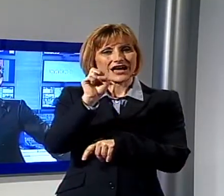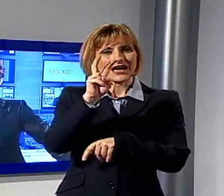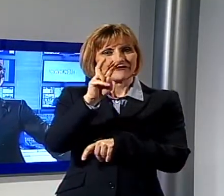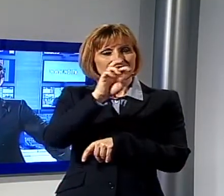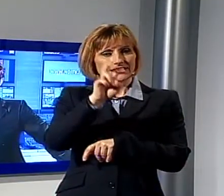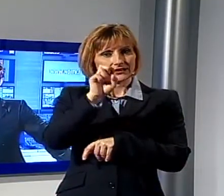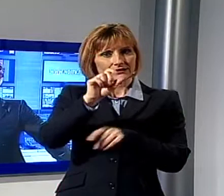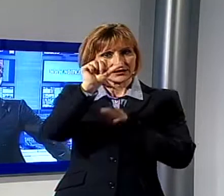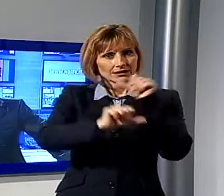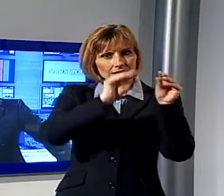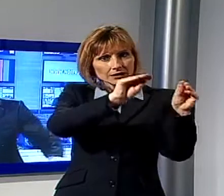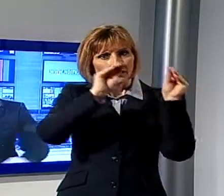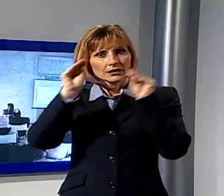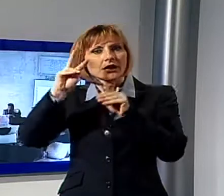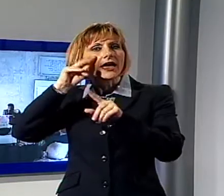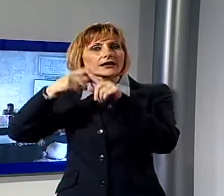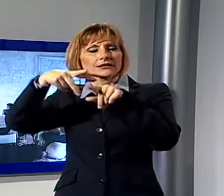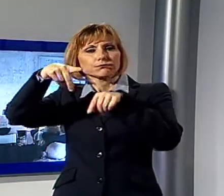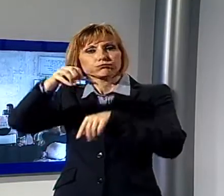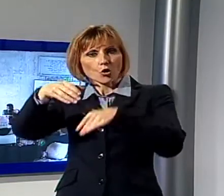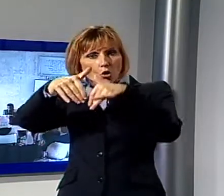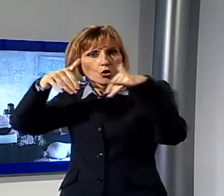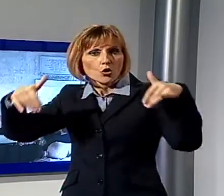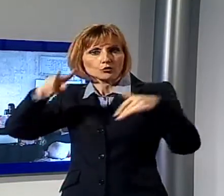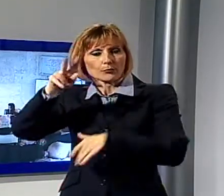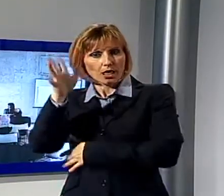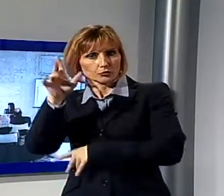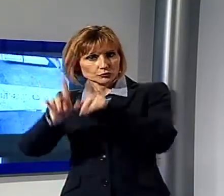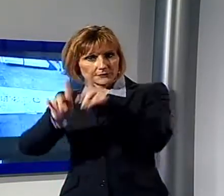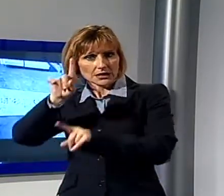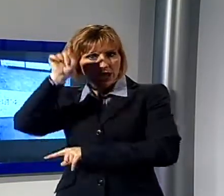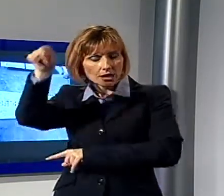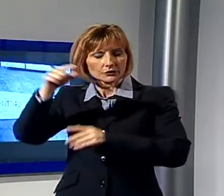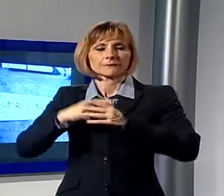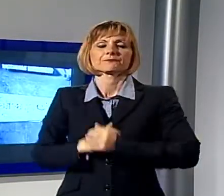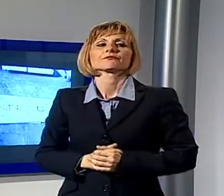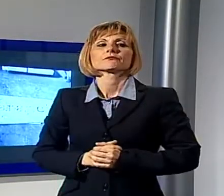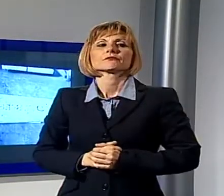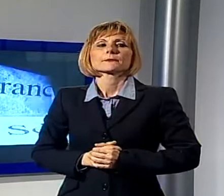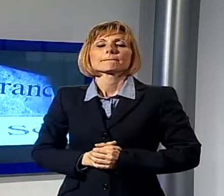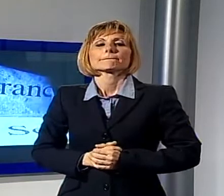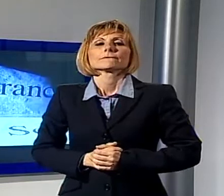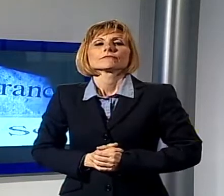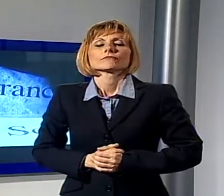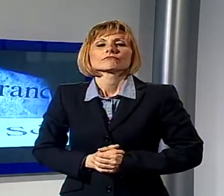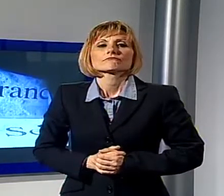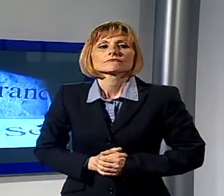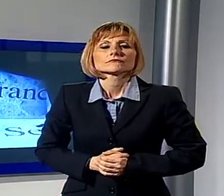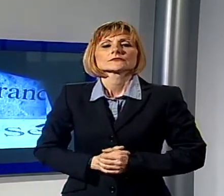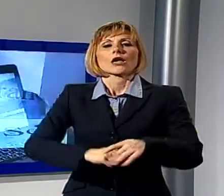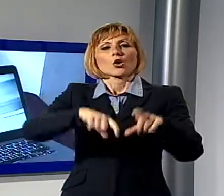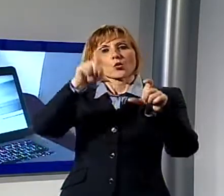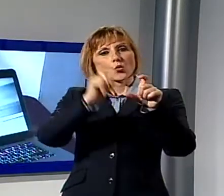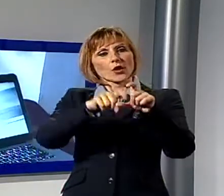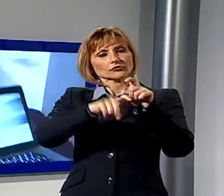2015 a Milano. Lunedì prossimo 20 aprile partirà dai laboratori Ero di Querceta